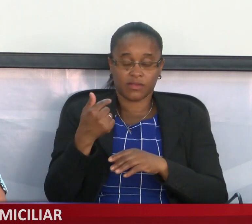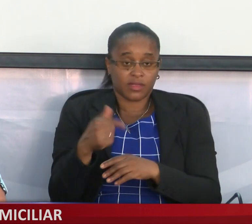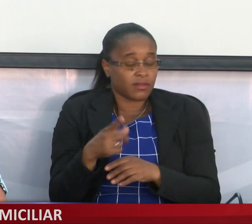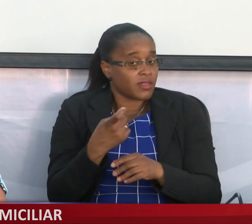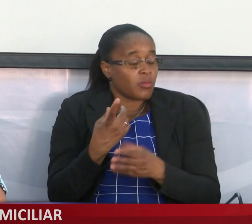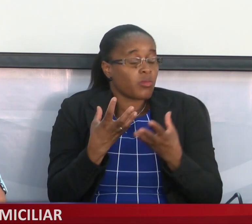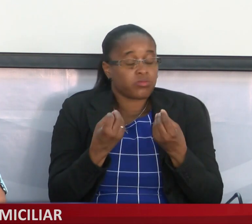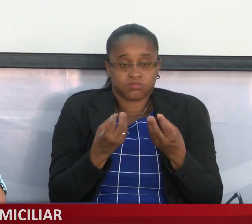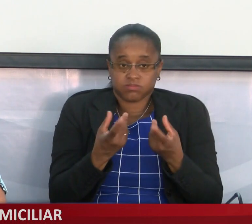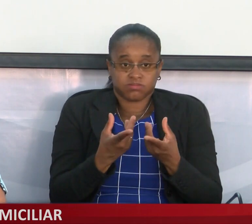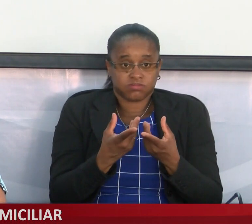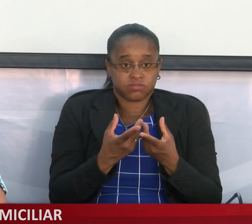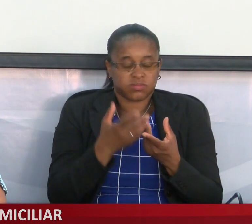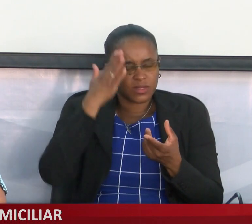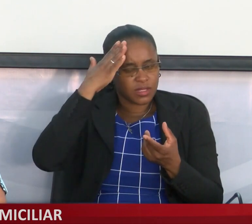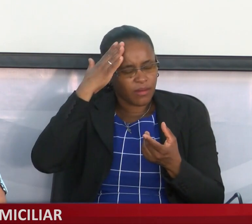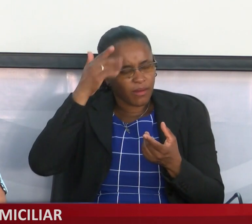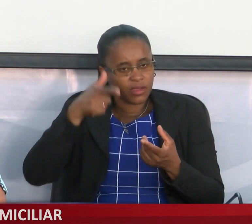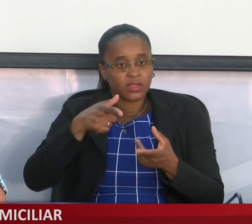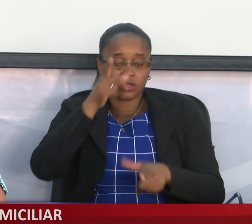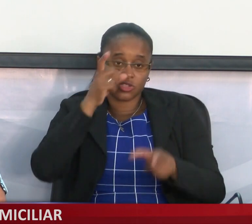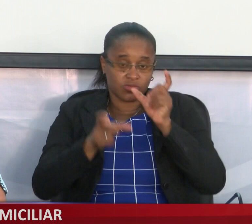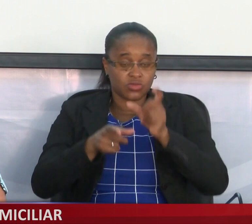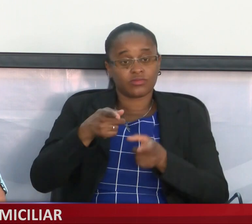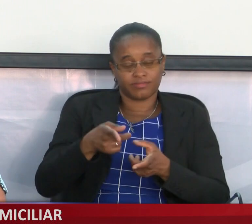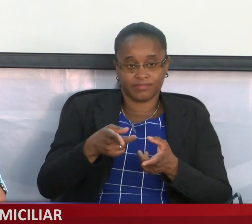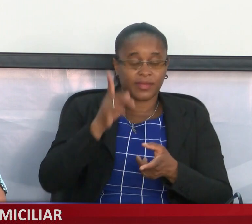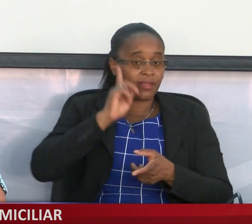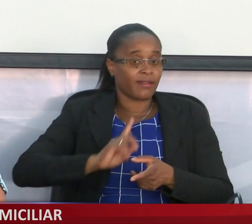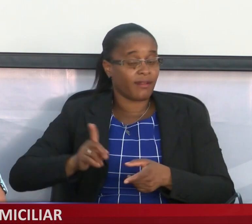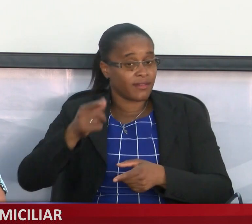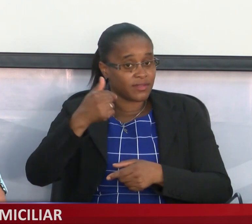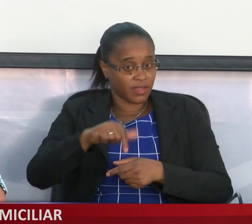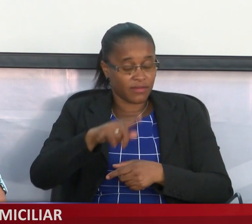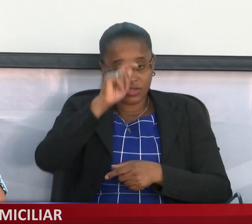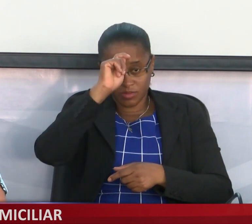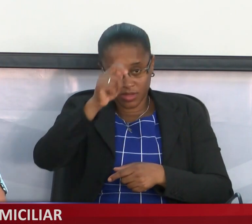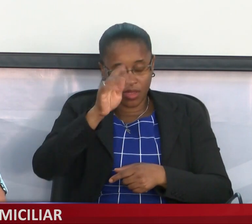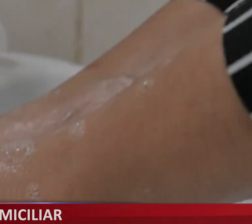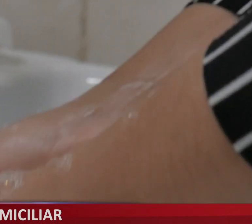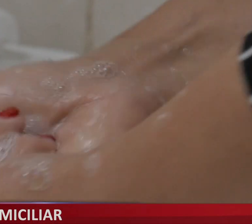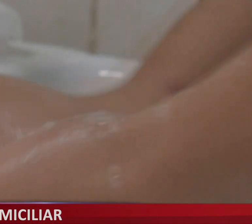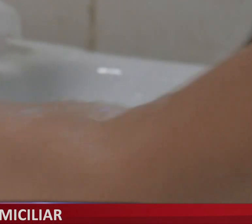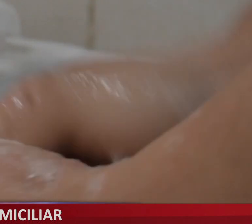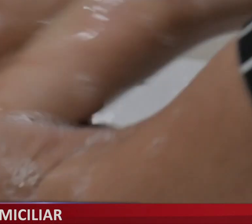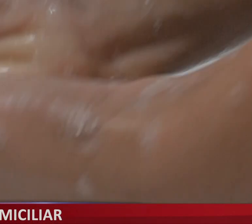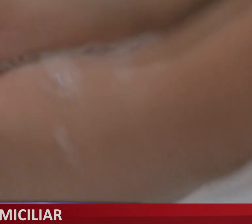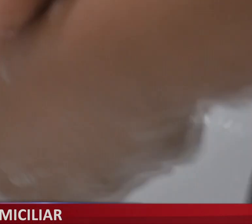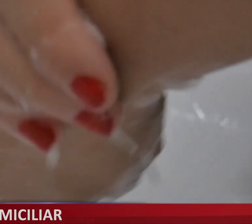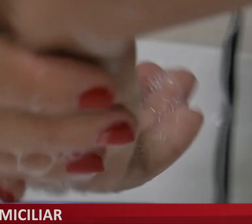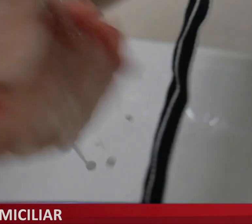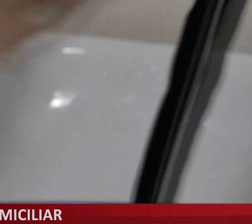da consciência dessas pessoas. Elas devem cumprir rigorosamente as medidas, as